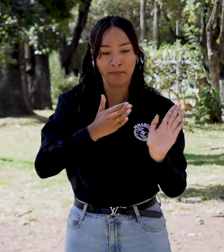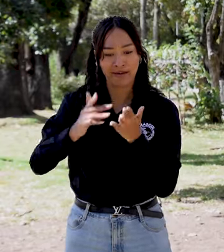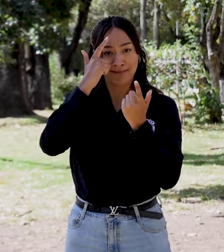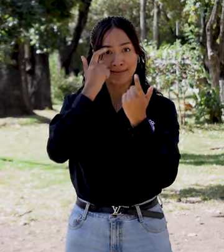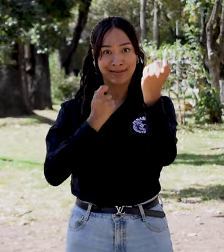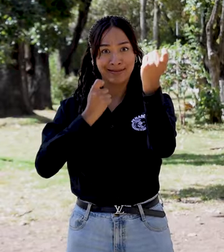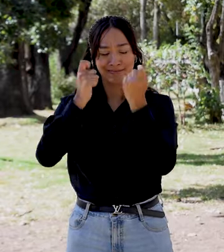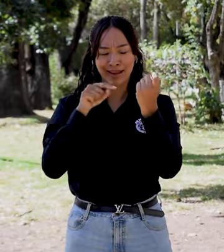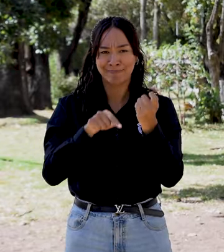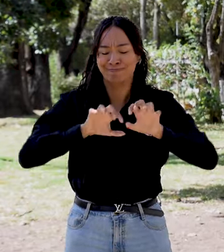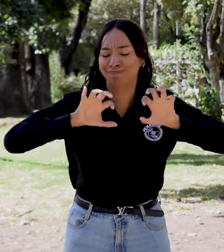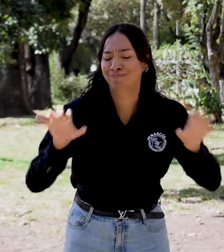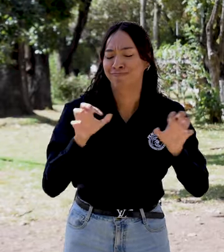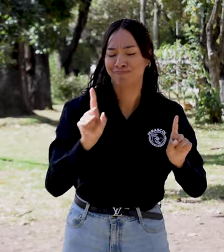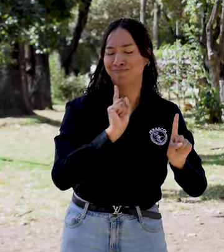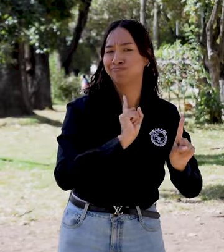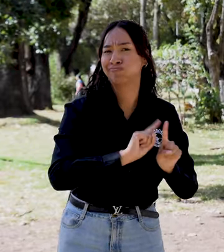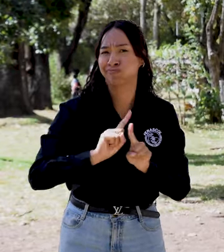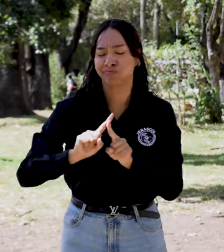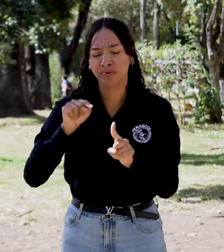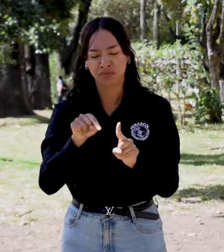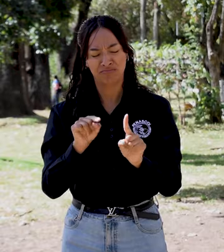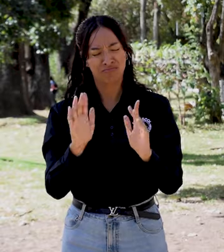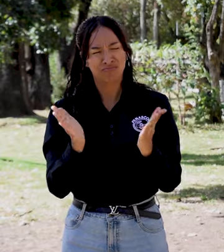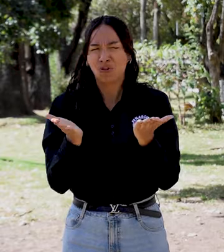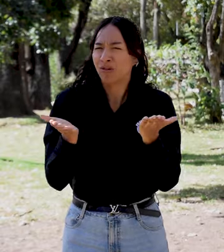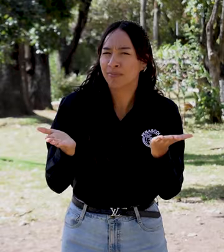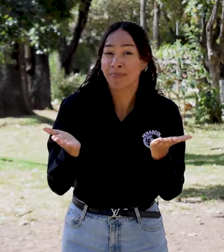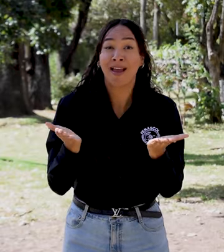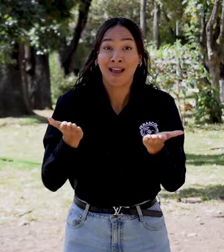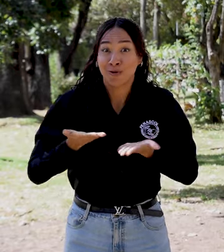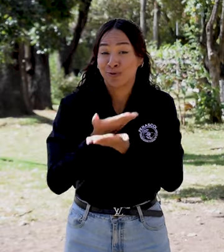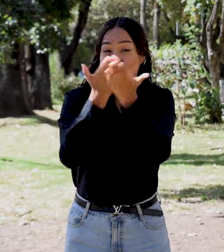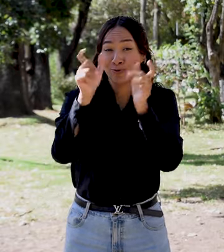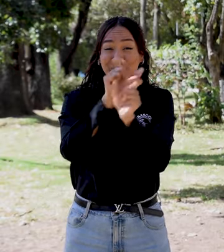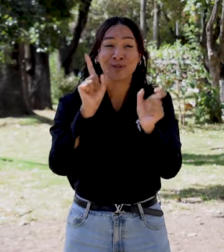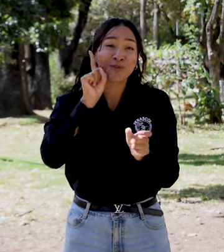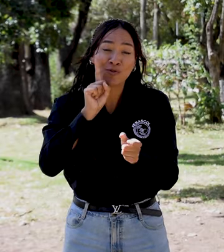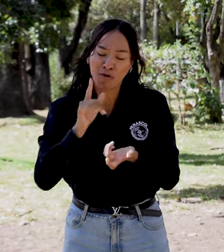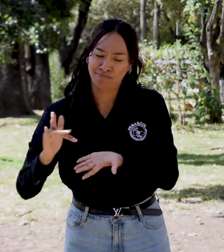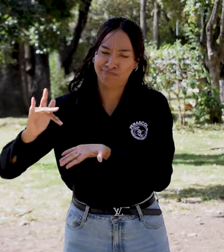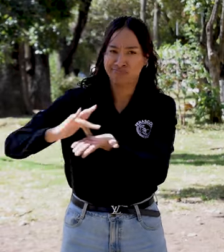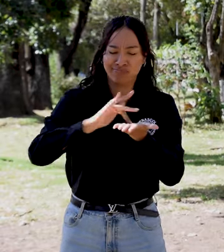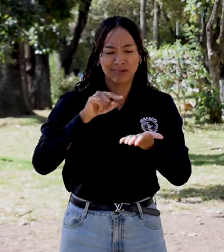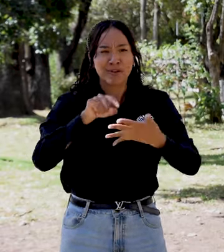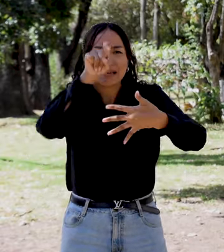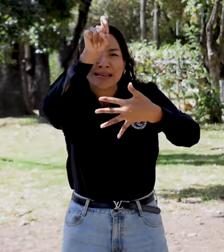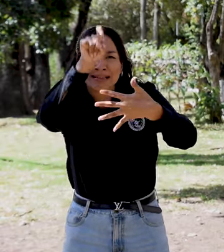y recojamos sobre sus necesidades, percepciones y derechos, será